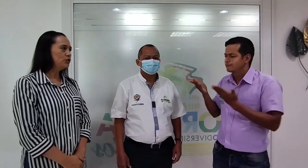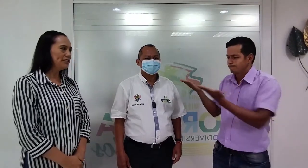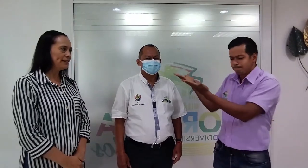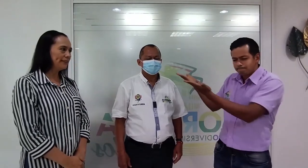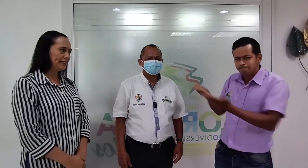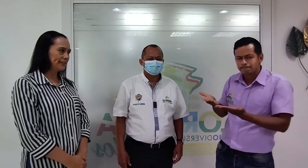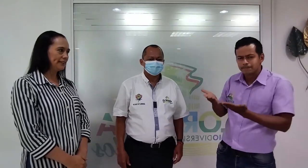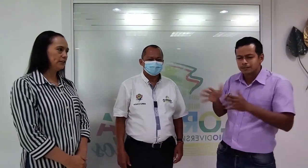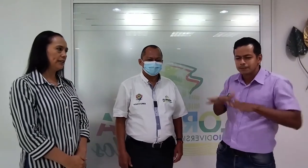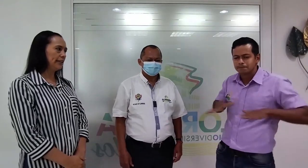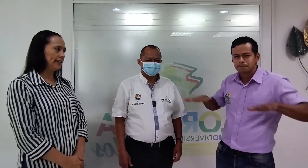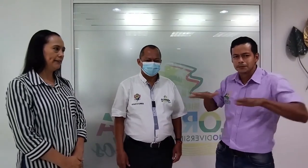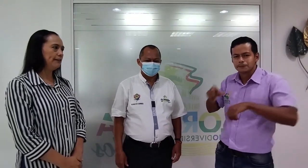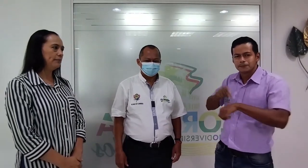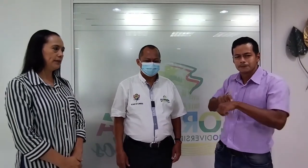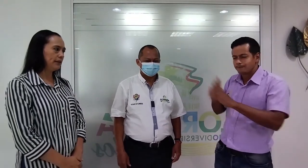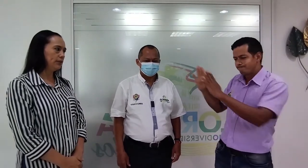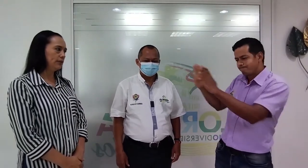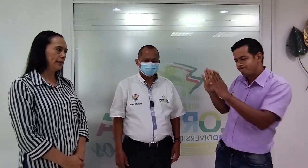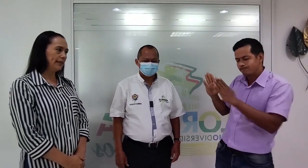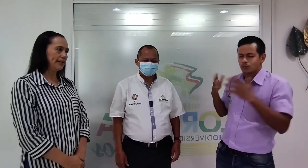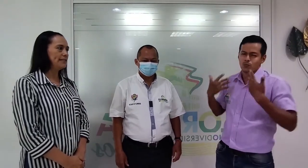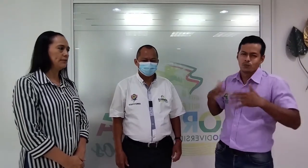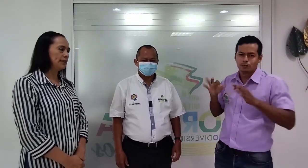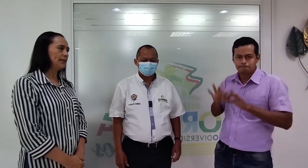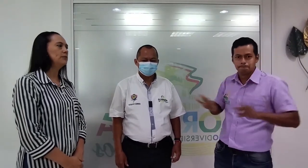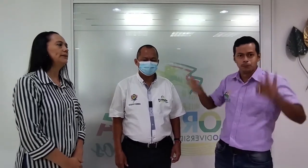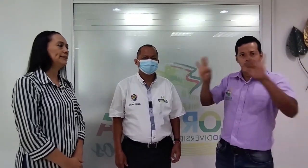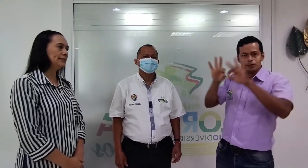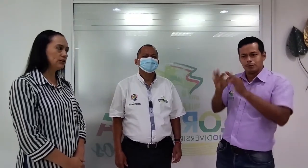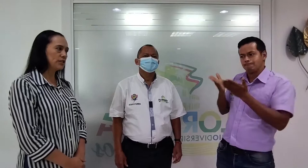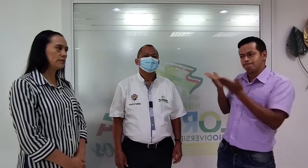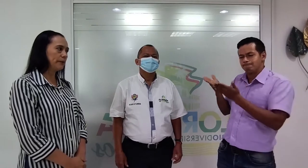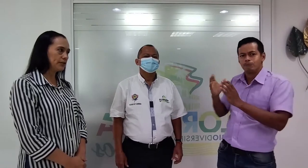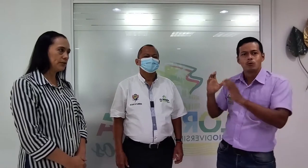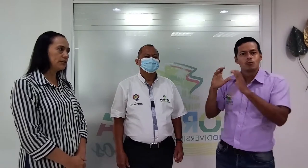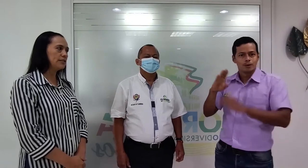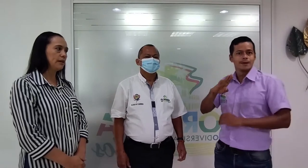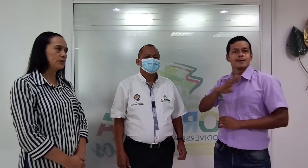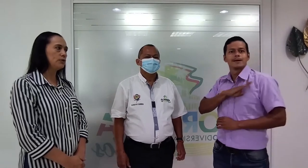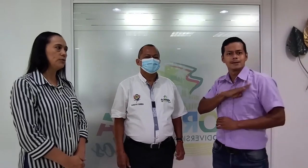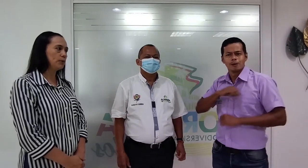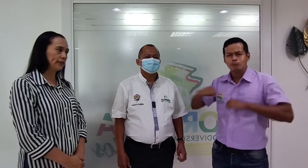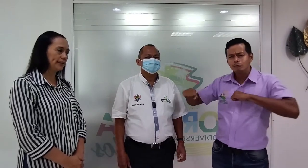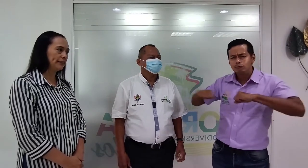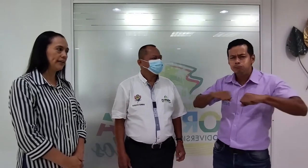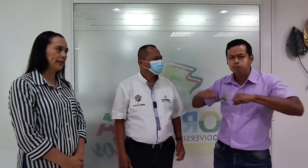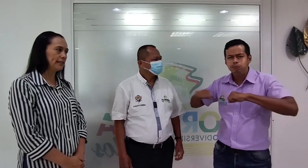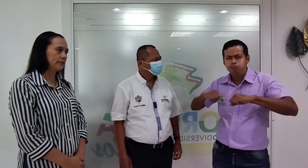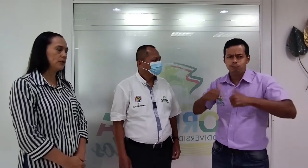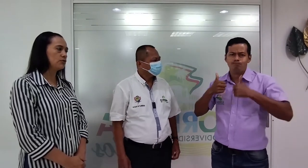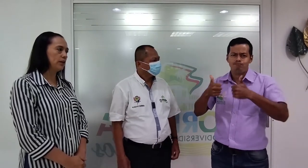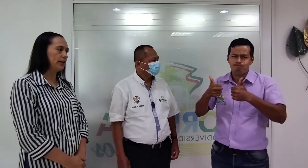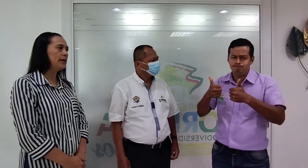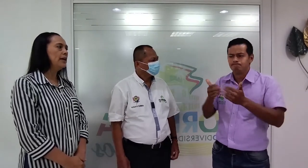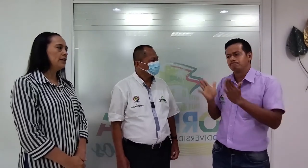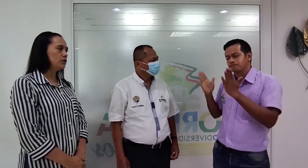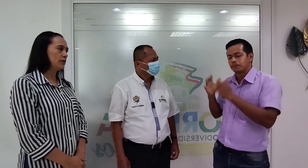Muchísimas gracias, señor alcalde. Bienvenido. Le agradecemos a quien nos brinde estos espacios y sabemos lo importante que es para usted y su